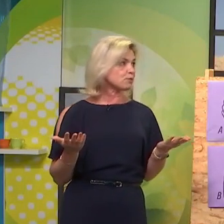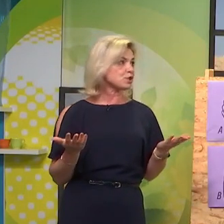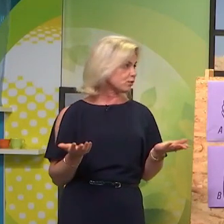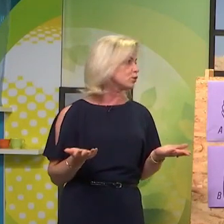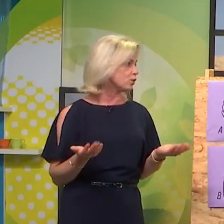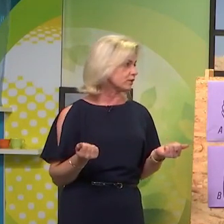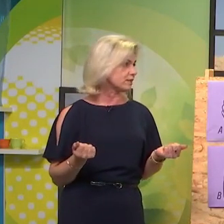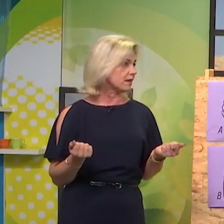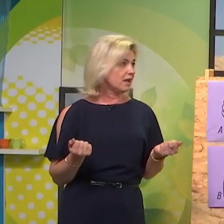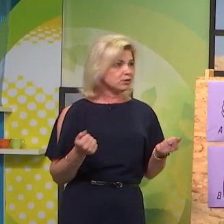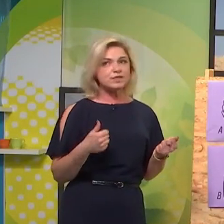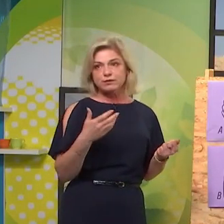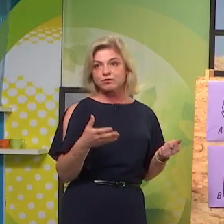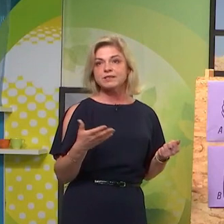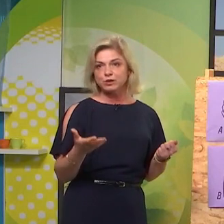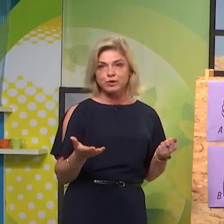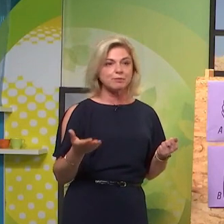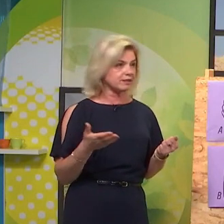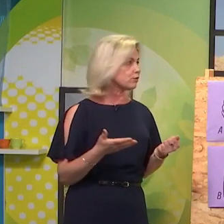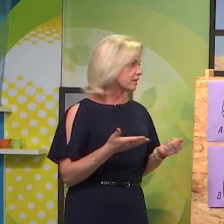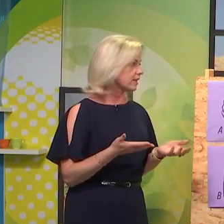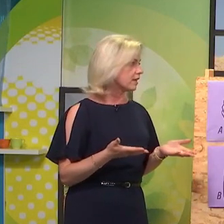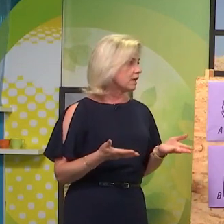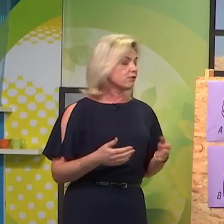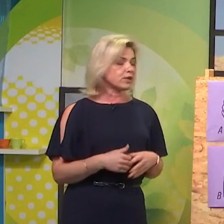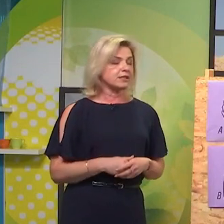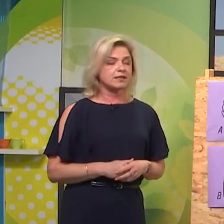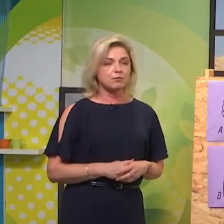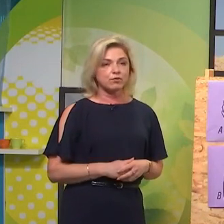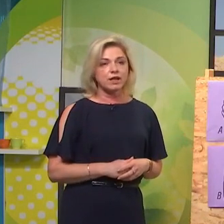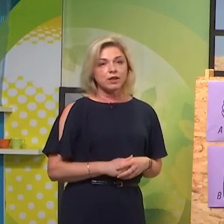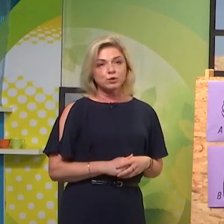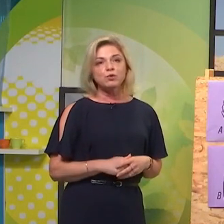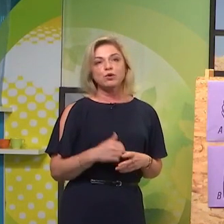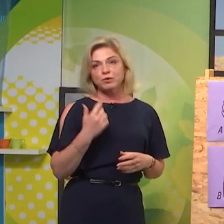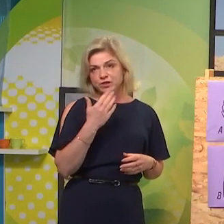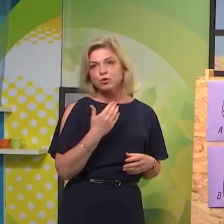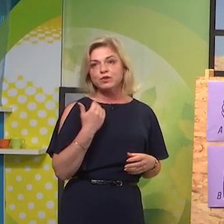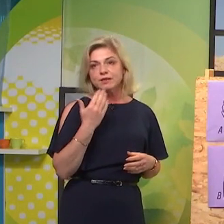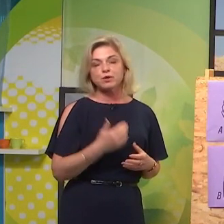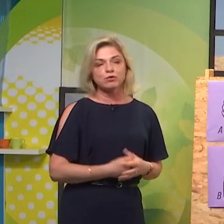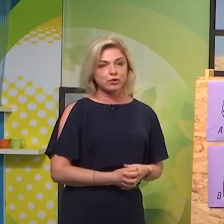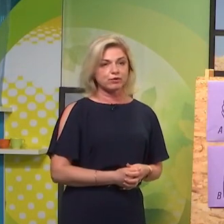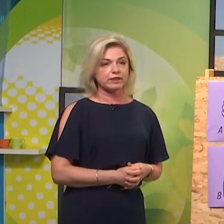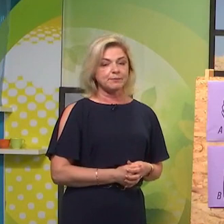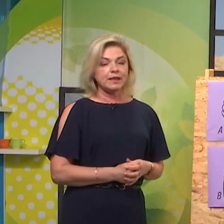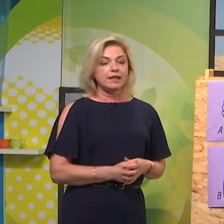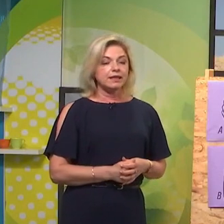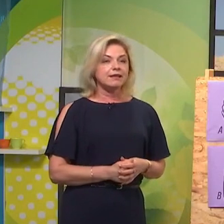може повторюватися. Ну, слова-сіноніми, так от як і в українській мові. Тому обов'язково це проговорювати. І